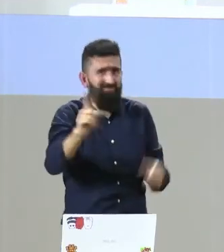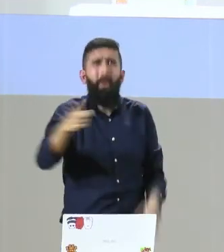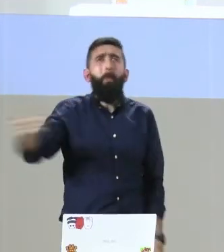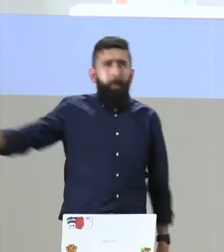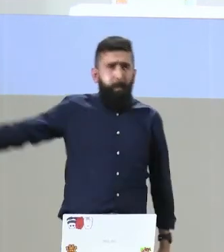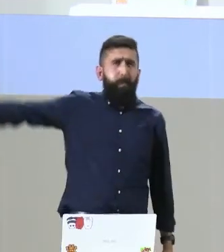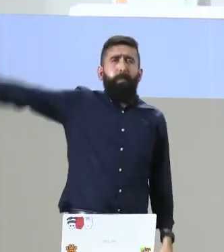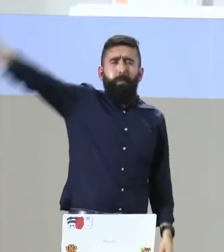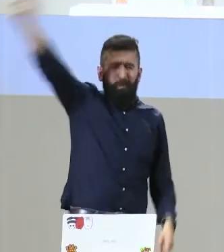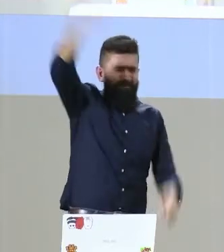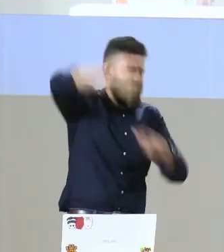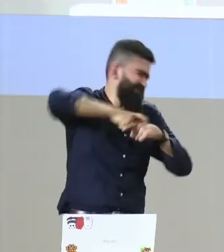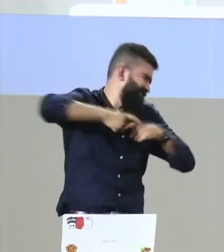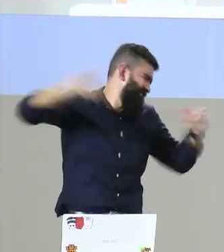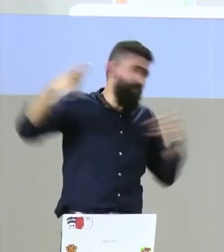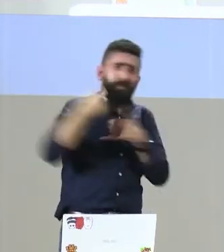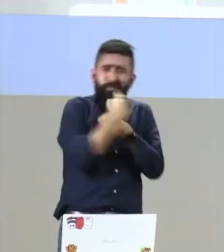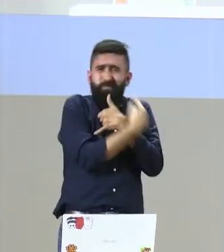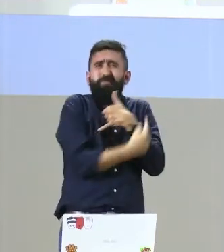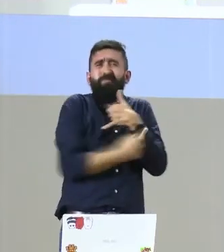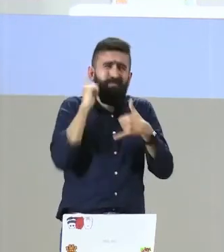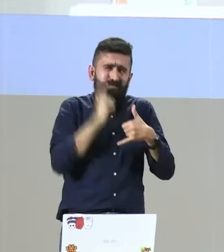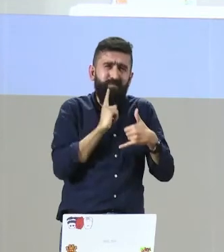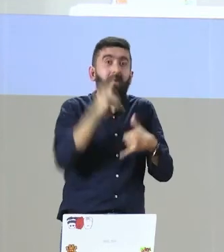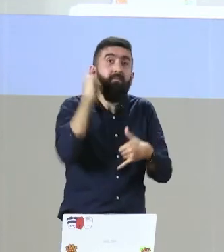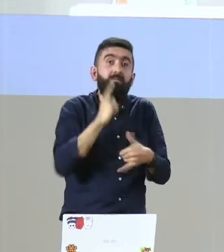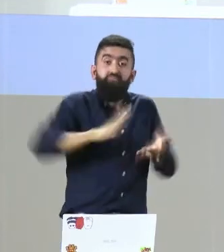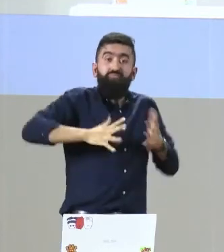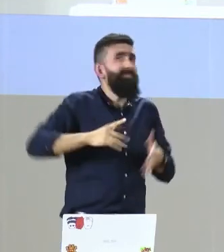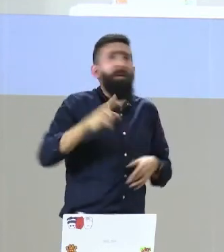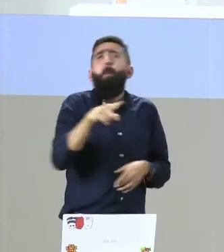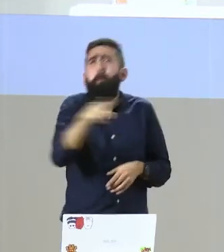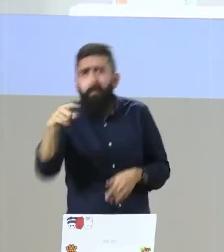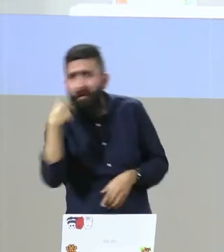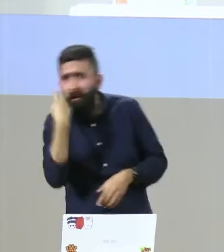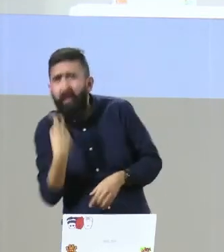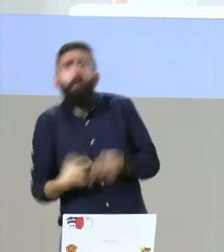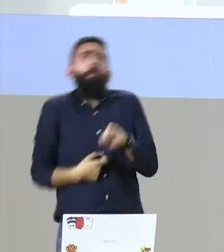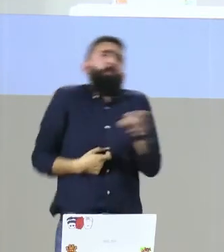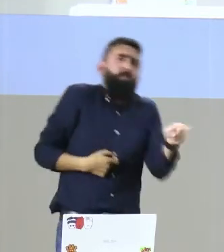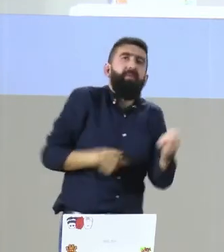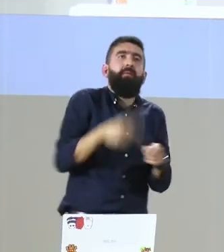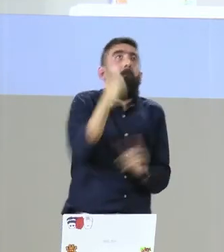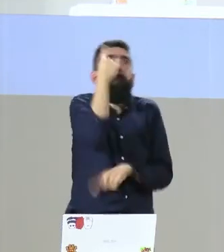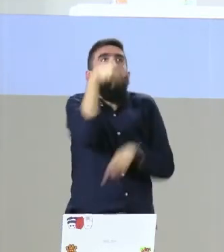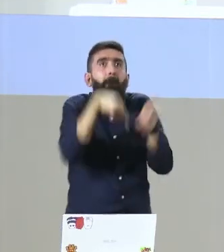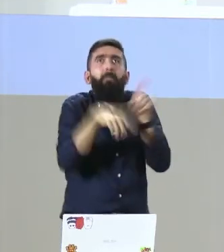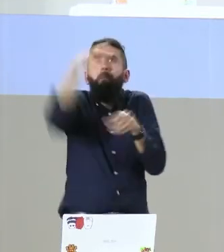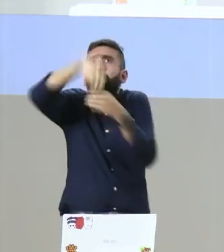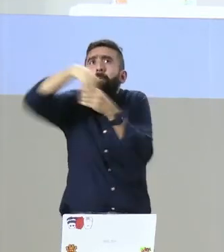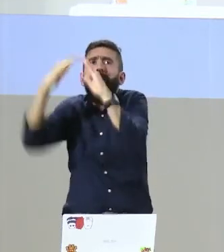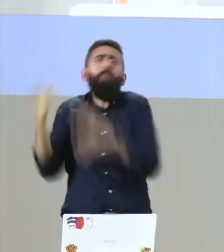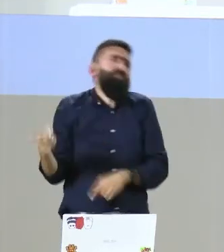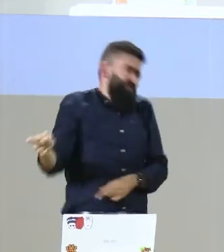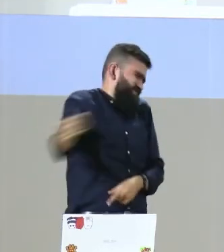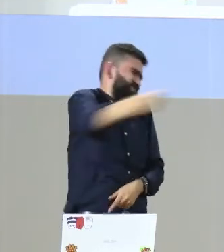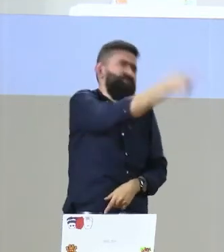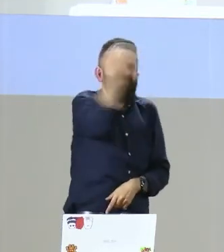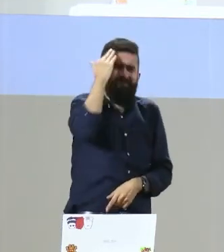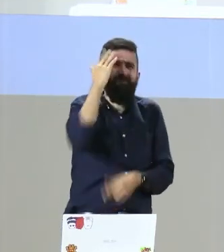Colombia tenemos varias personas sordas, claro que sí, en todo el territorio colombiano hay personas sordas, no solamente señantes, también tenemos